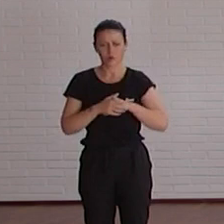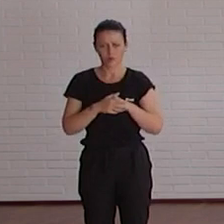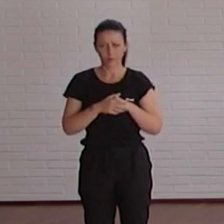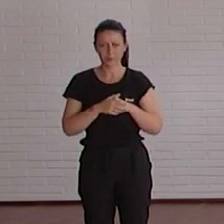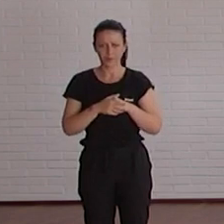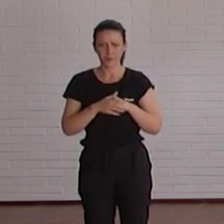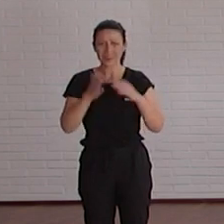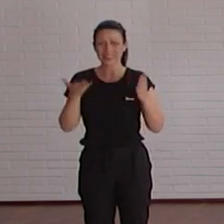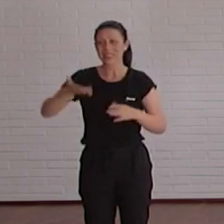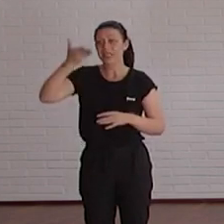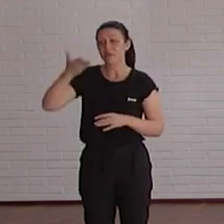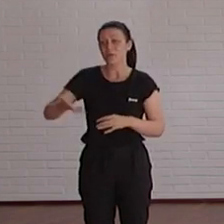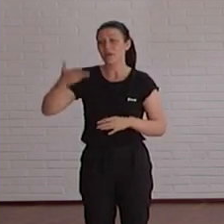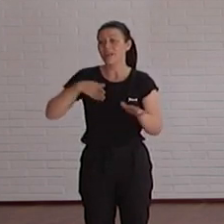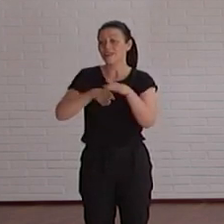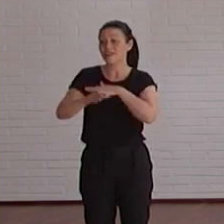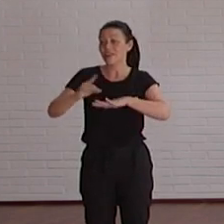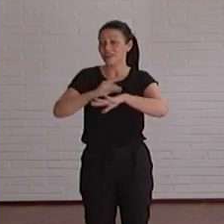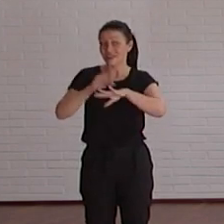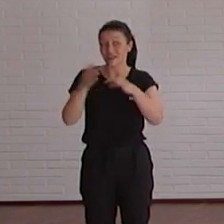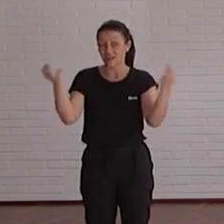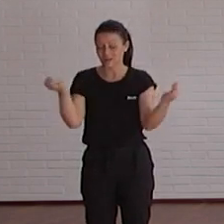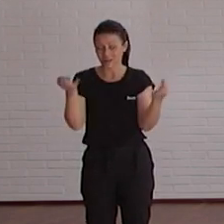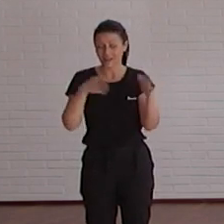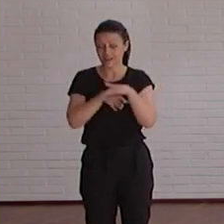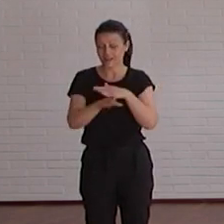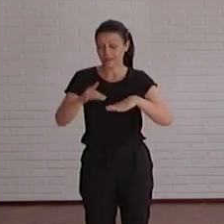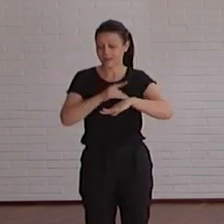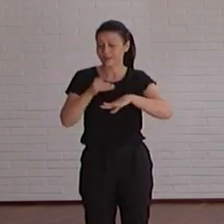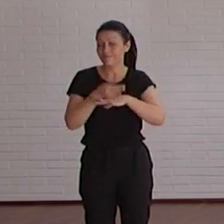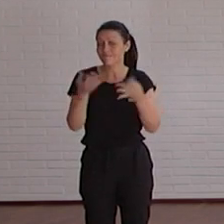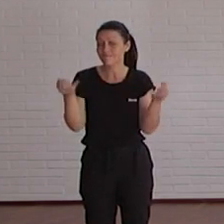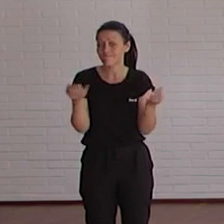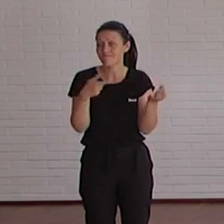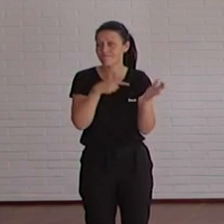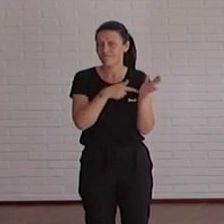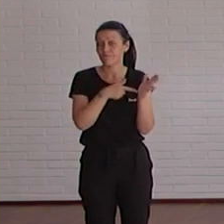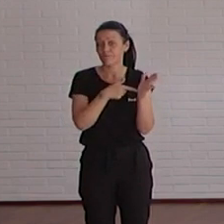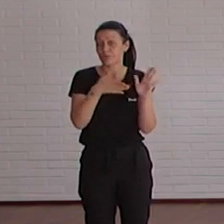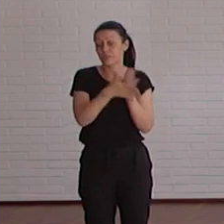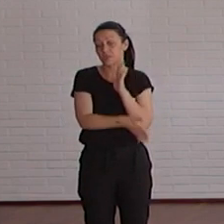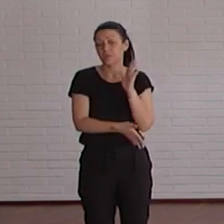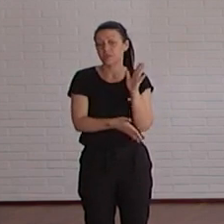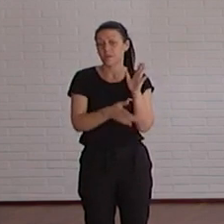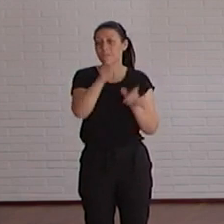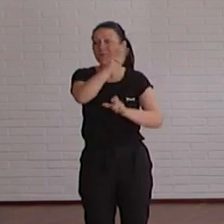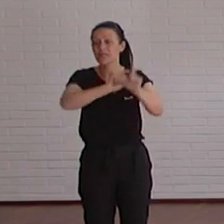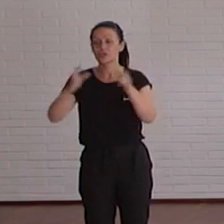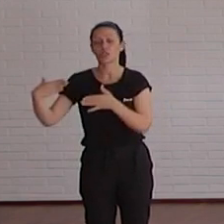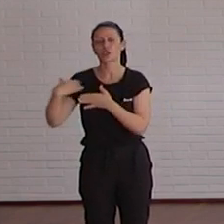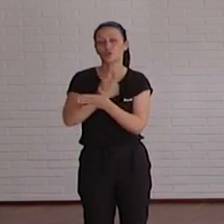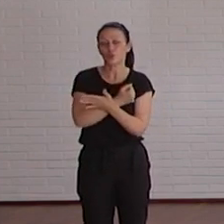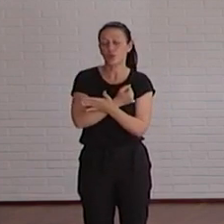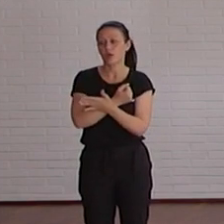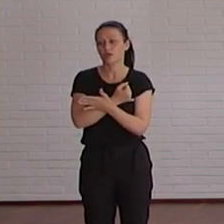qué es la importancia que tiene la accesibilidad digital y qué es. La accesibilidad digital simplemente es el grado en el que todas las personas pueden